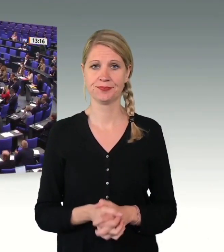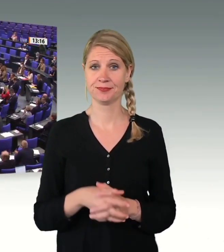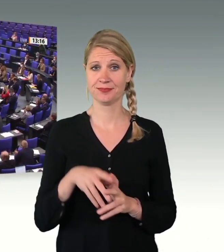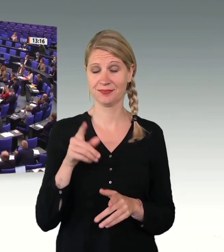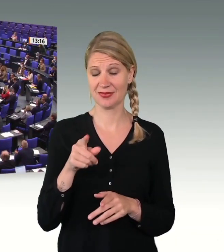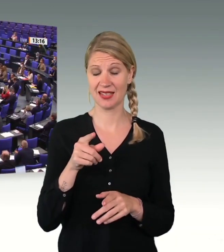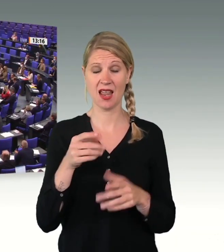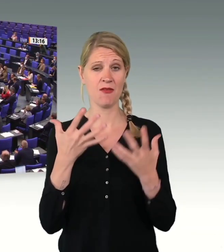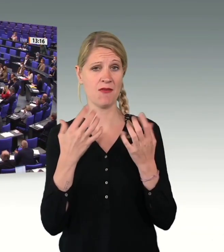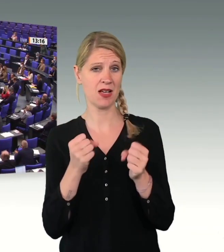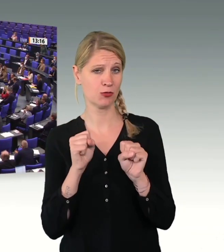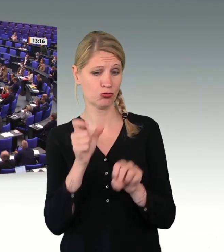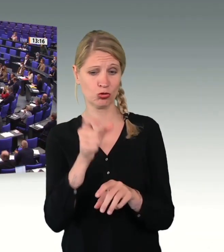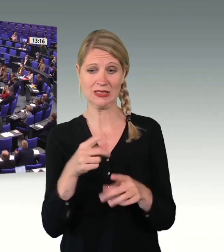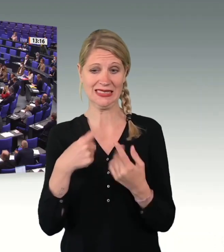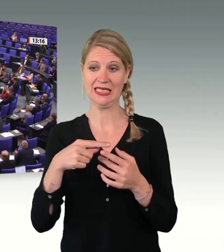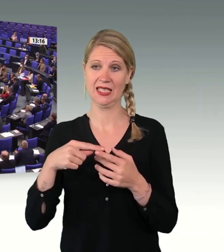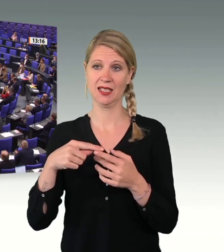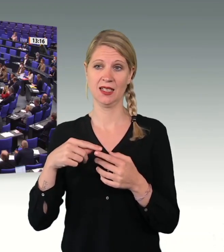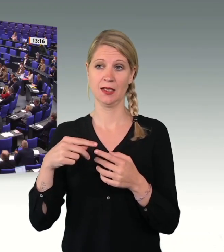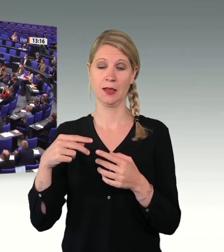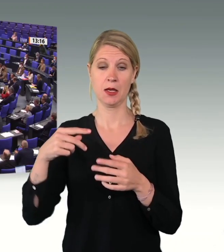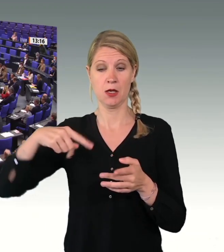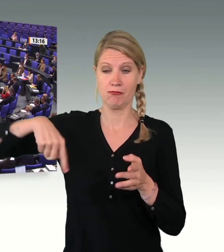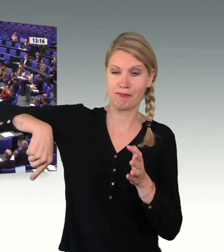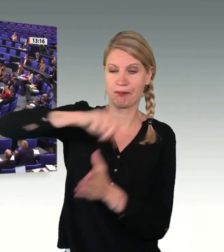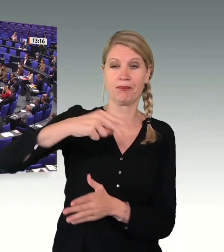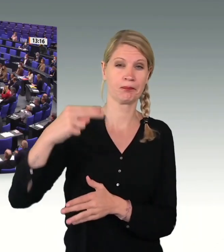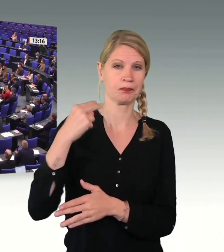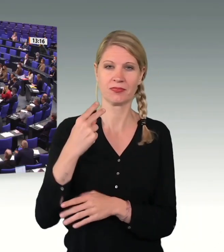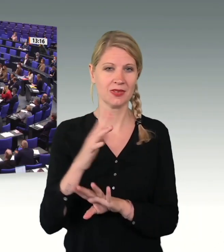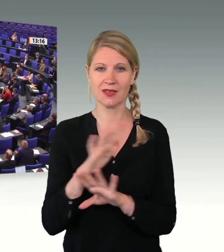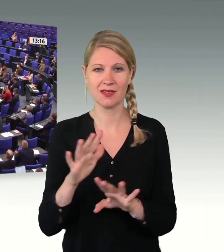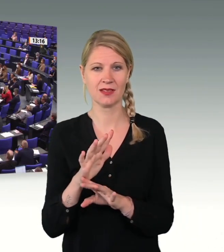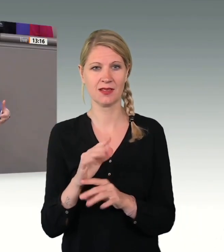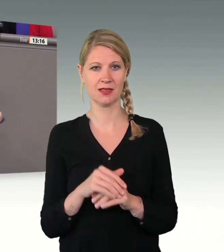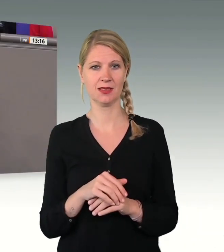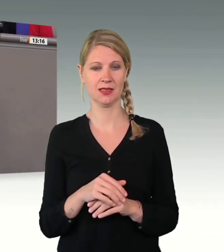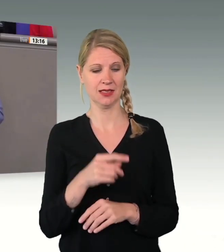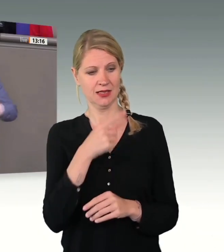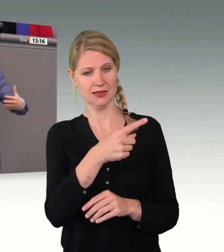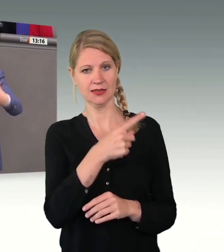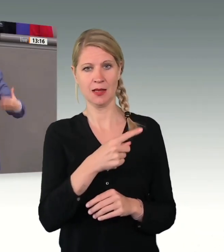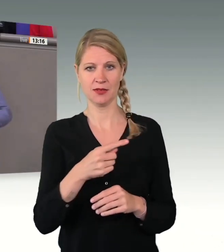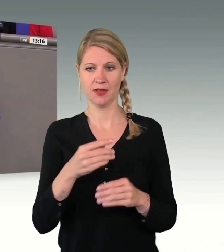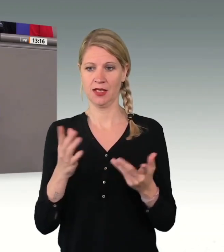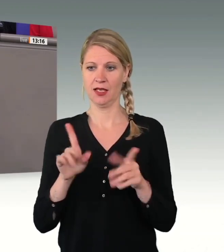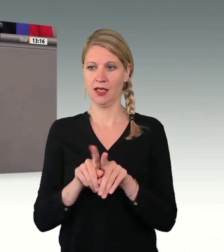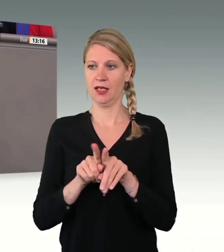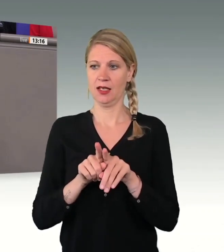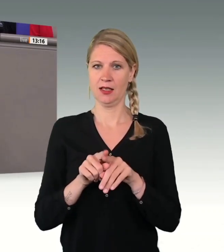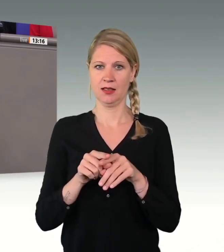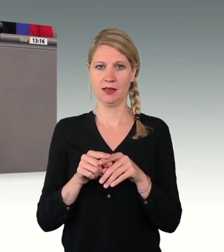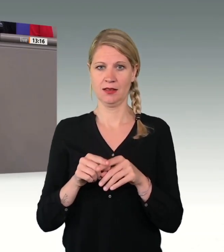Den Verfassungsschutz hat man Ihnen nicht auf den Hals gehetzt. Sie tragen ein riesiges Schild vor Ihrem Bauch, auf dem steht, wir sind